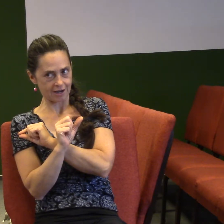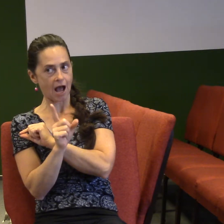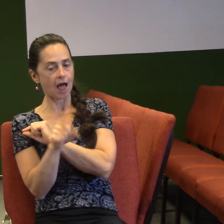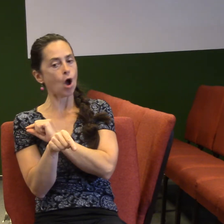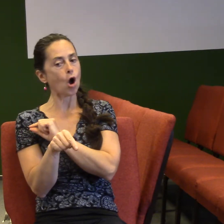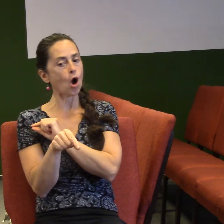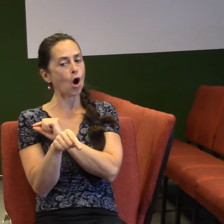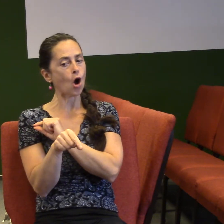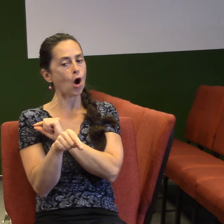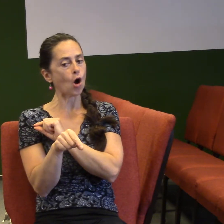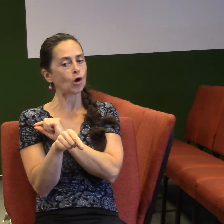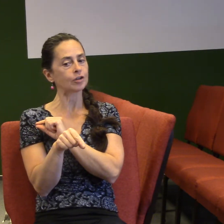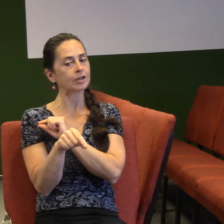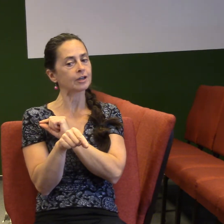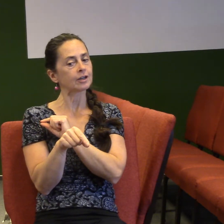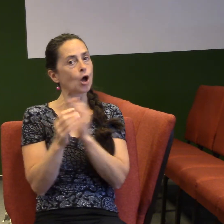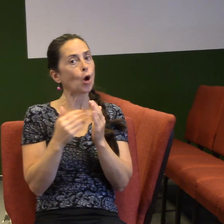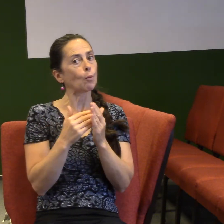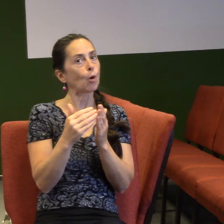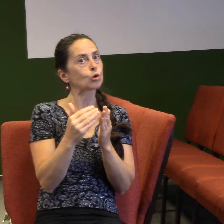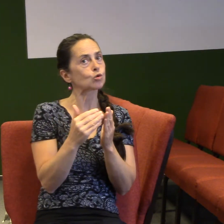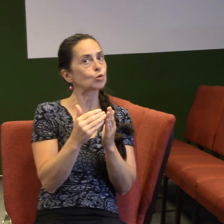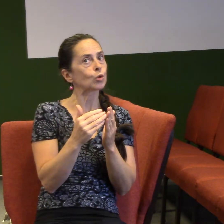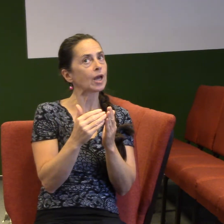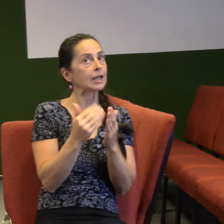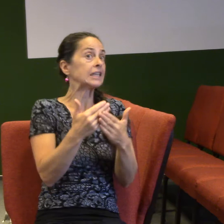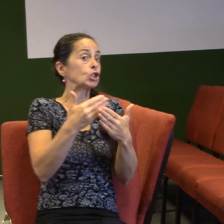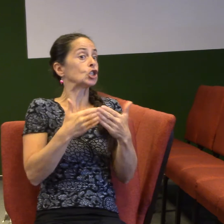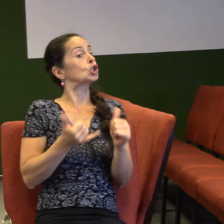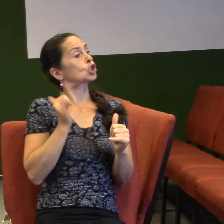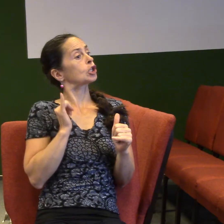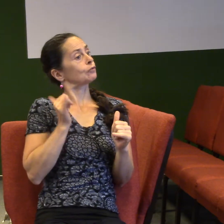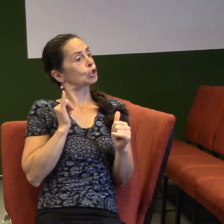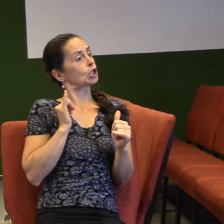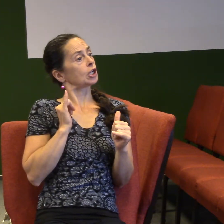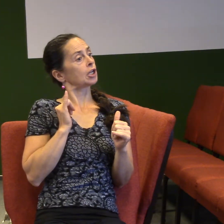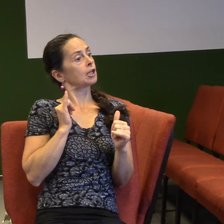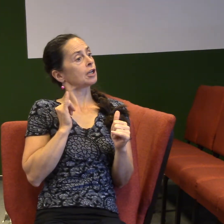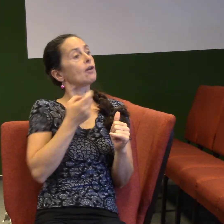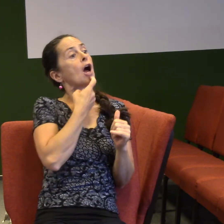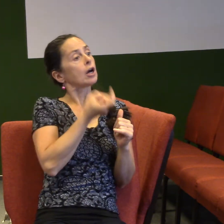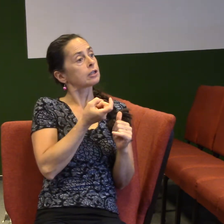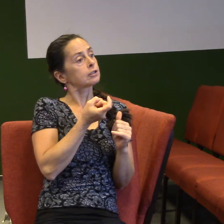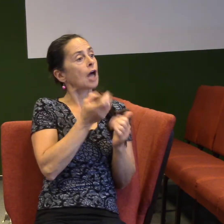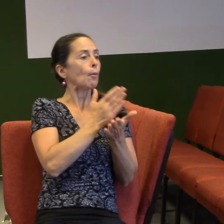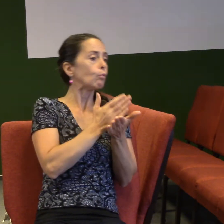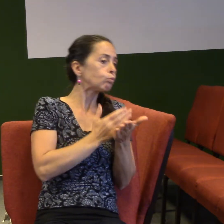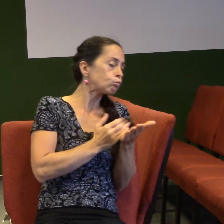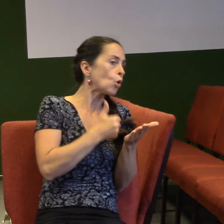kdyby ráno, pořád jako níž a níž, takže někdy už tak mezi půl šestou, šestou, půl sedmou,